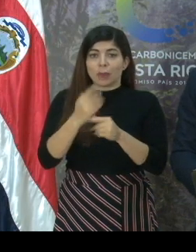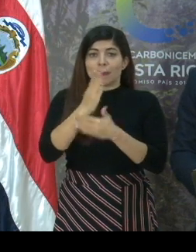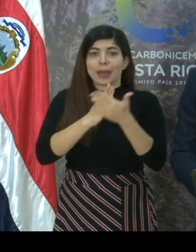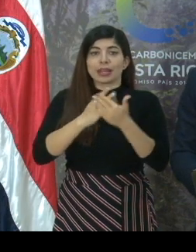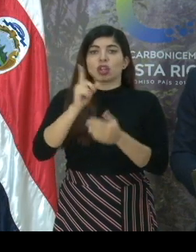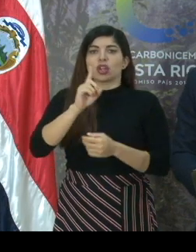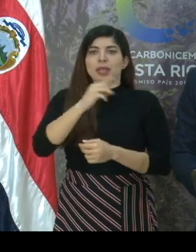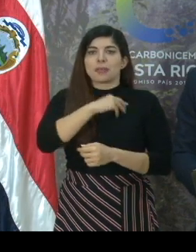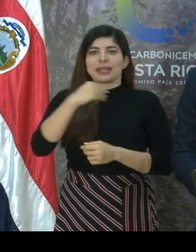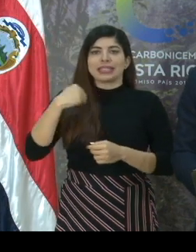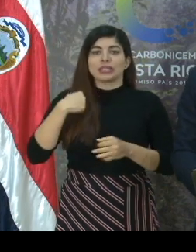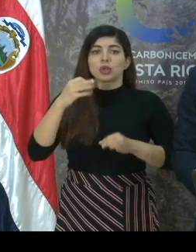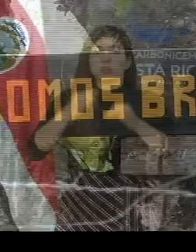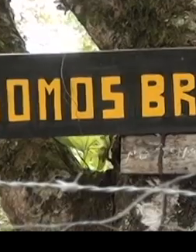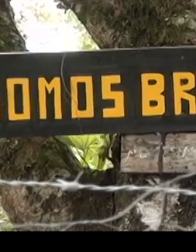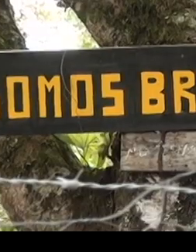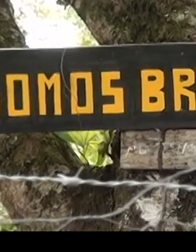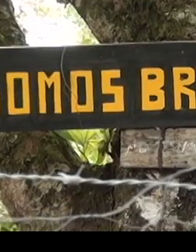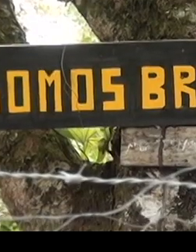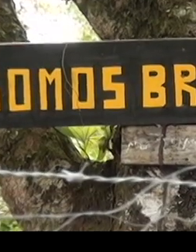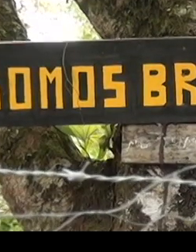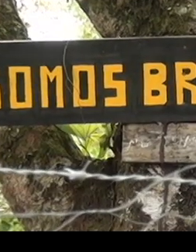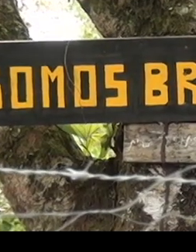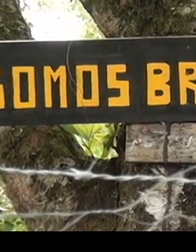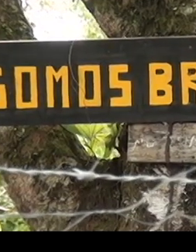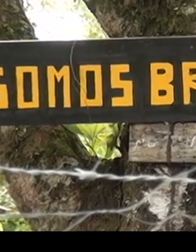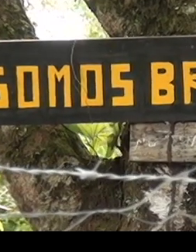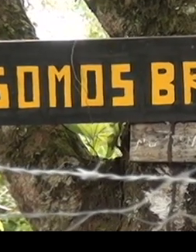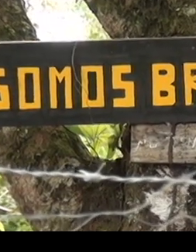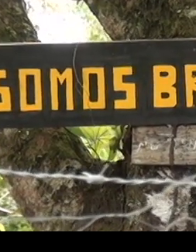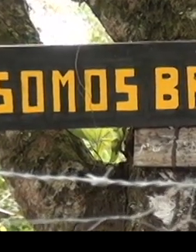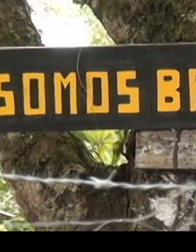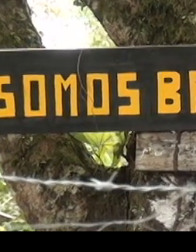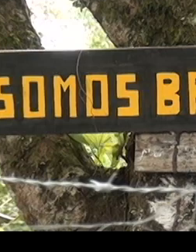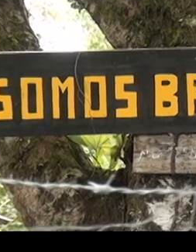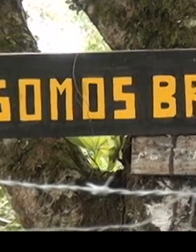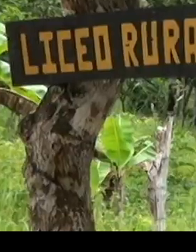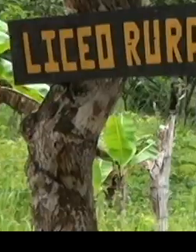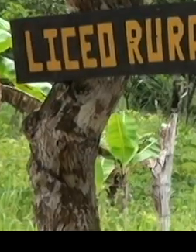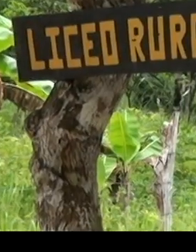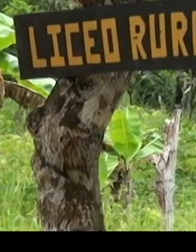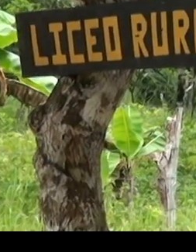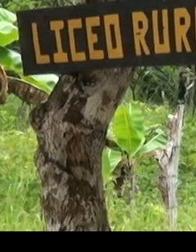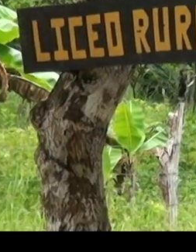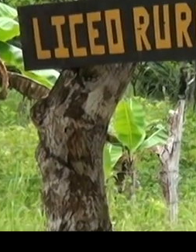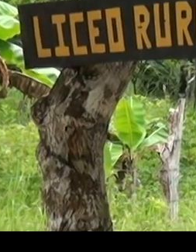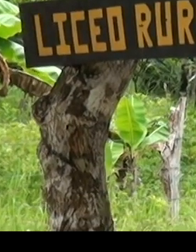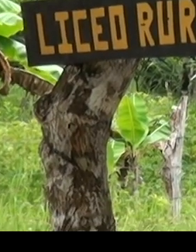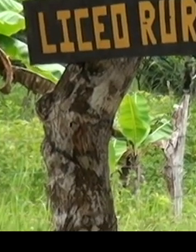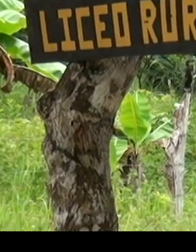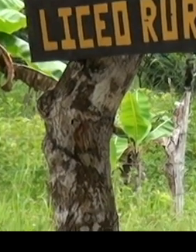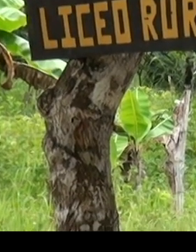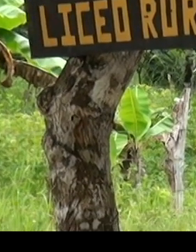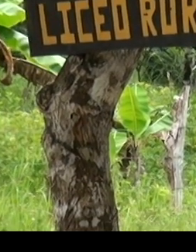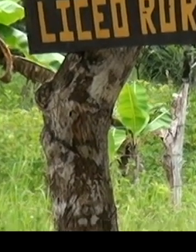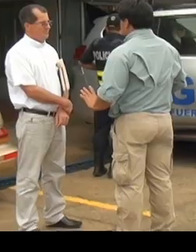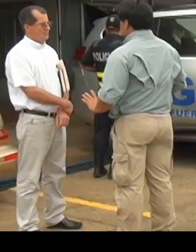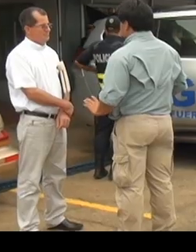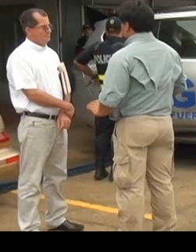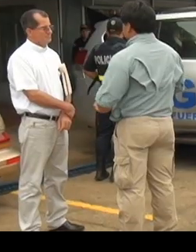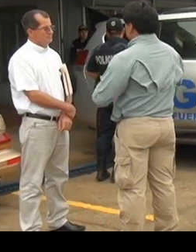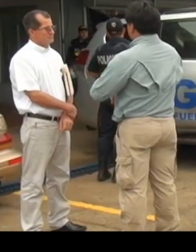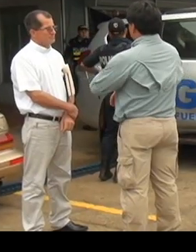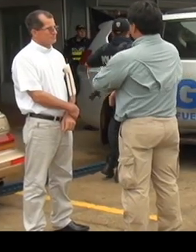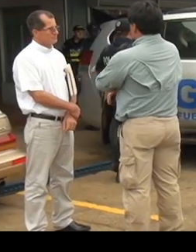Ministerio de Justicia y Paz y del Viceministerio de Diálogo en la zona. Alvarado tocará varias instancias para